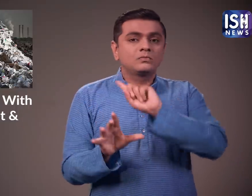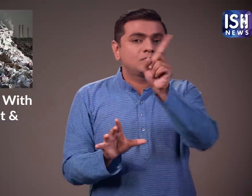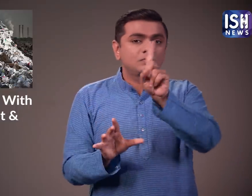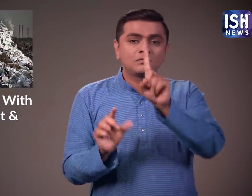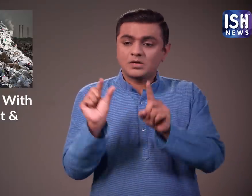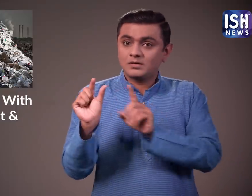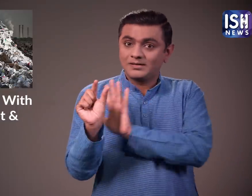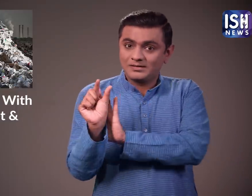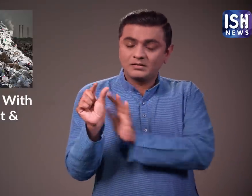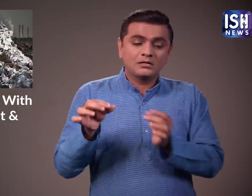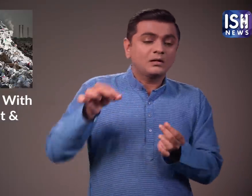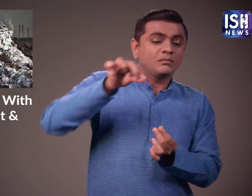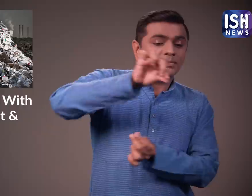सामगरी को बाहर निकाल दे